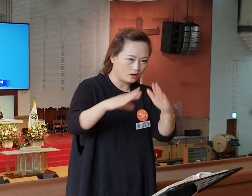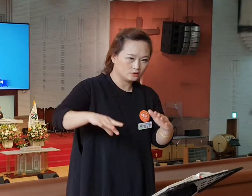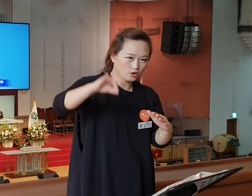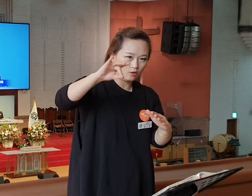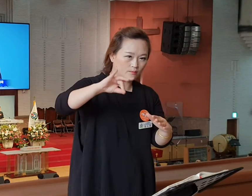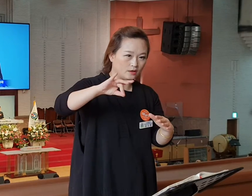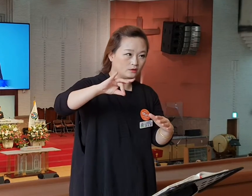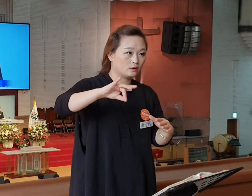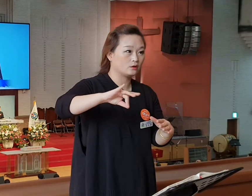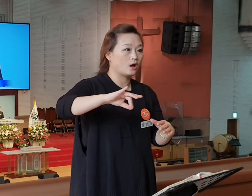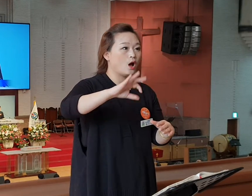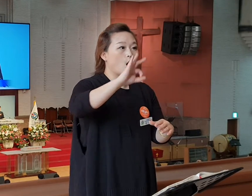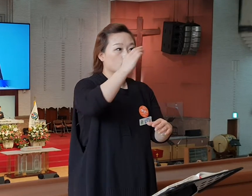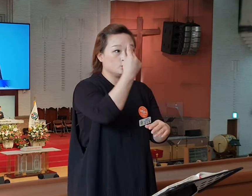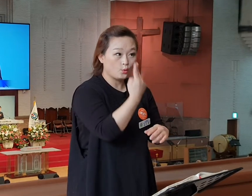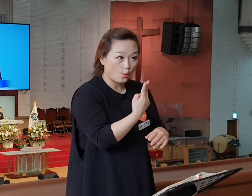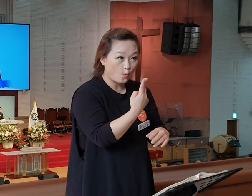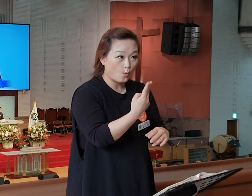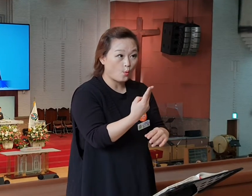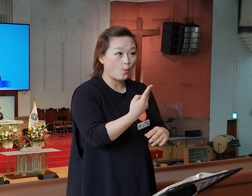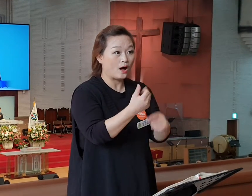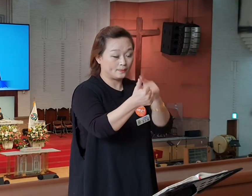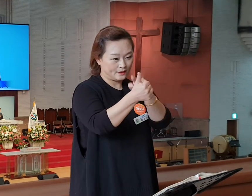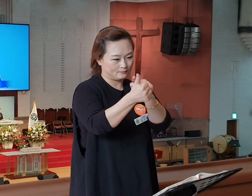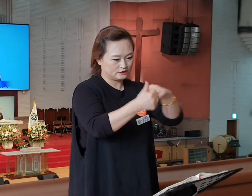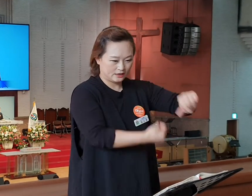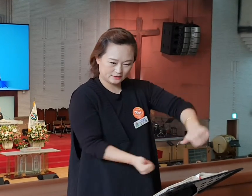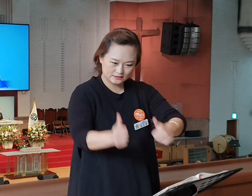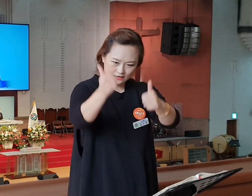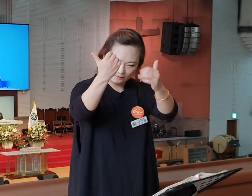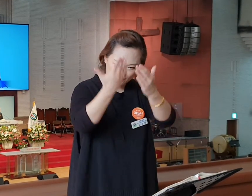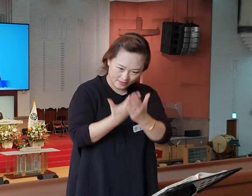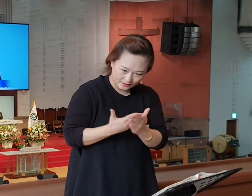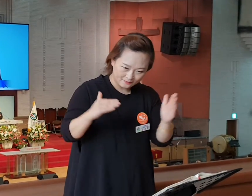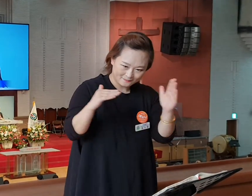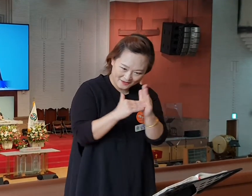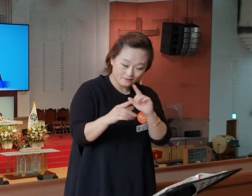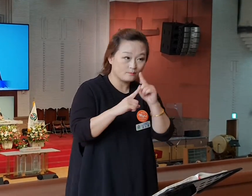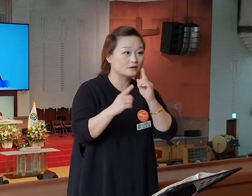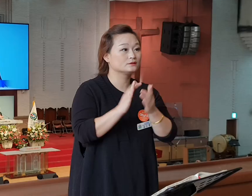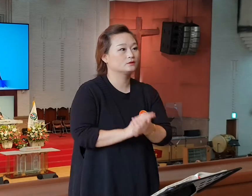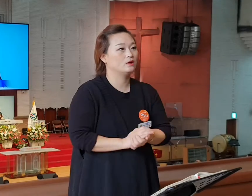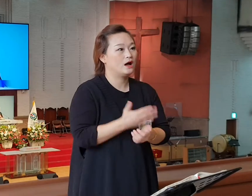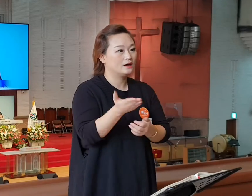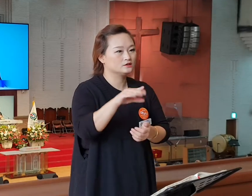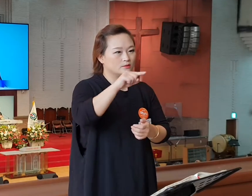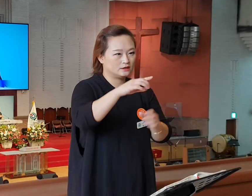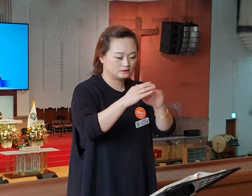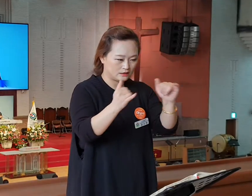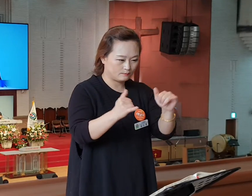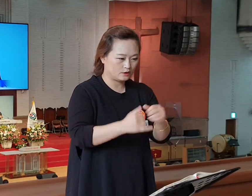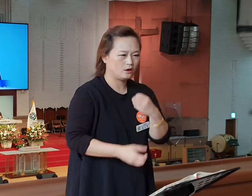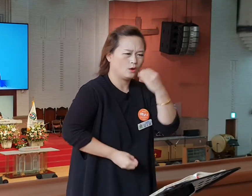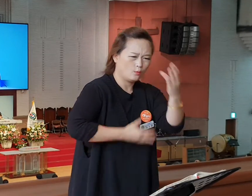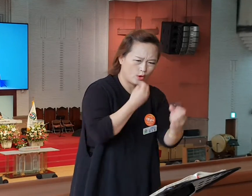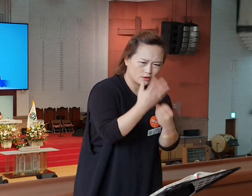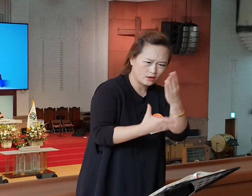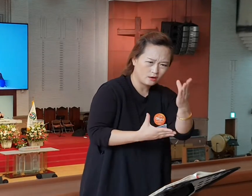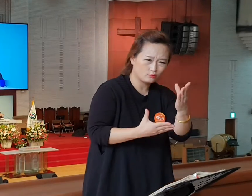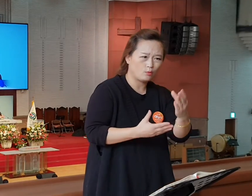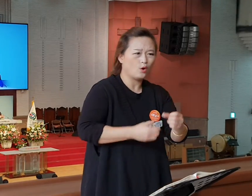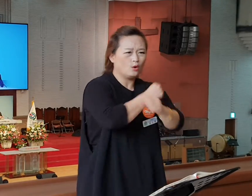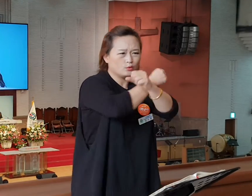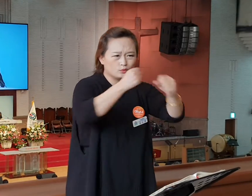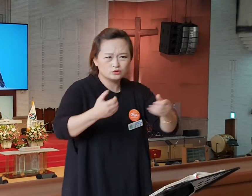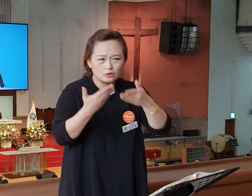요한의 세례만 알았대요. 자기들이 하나님 앞에 용서를 구하고 회개하므로 하나님과 우리 사이의 화목함을 만드는